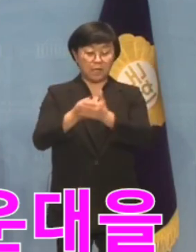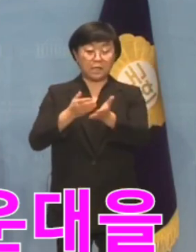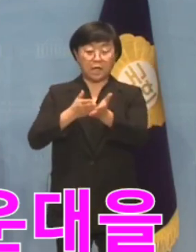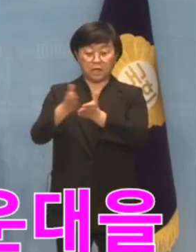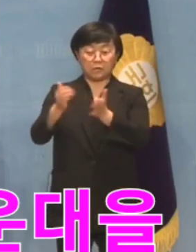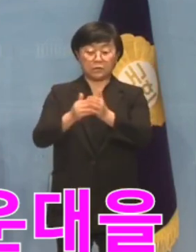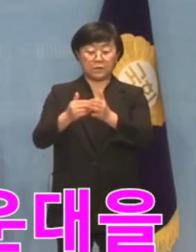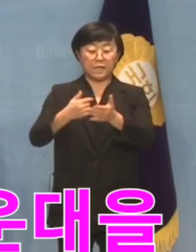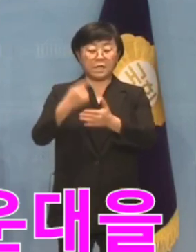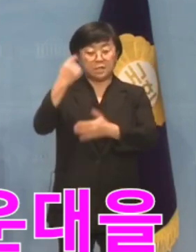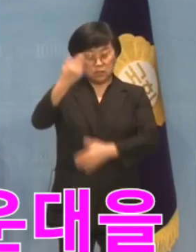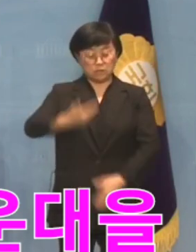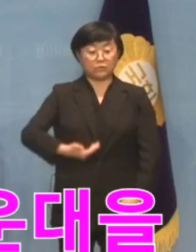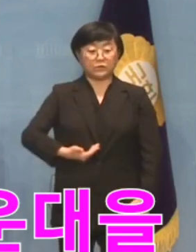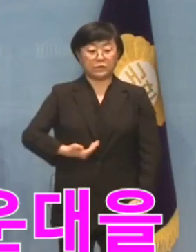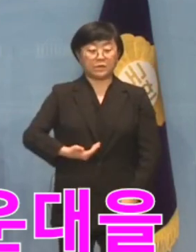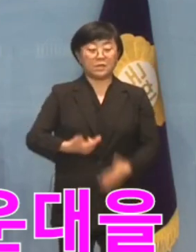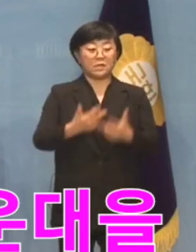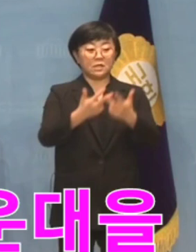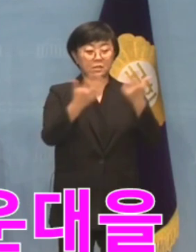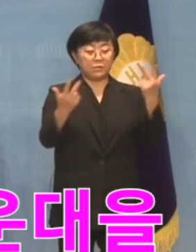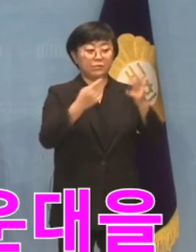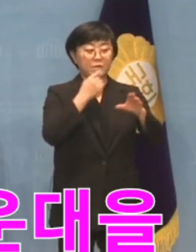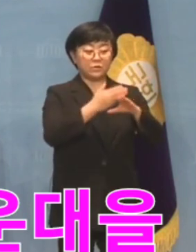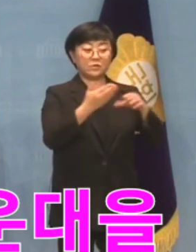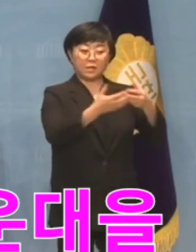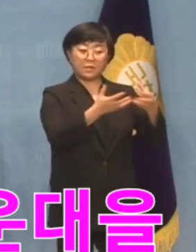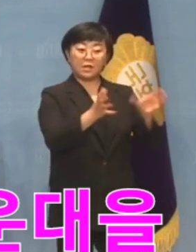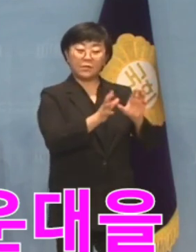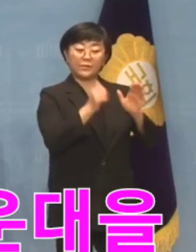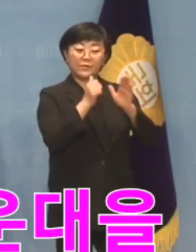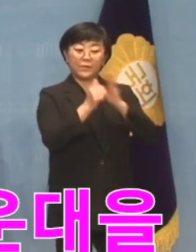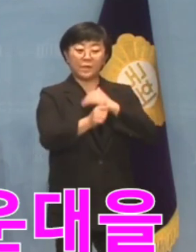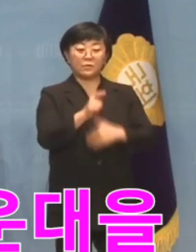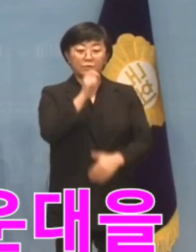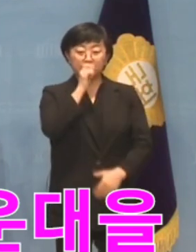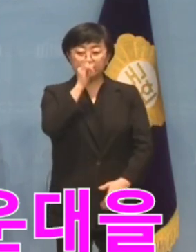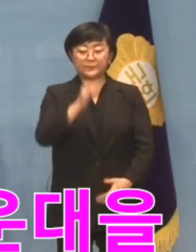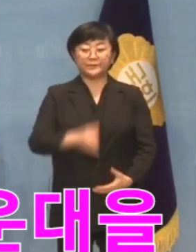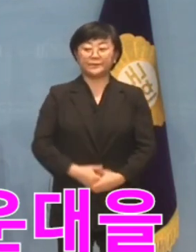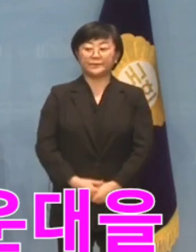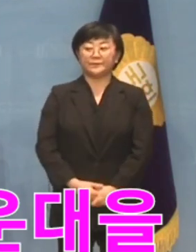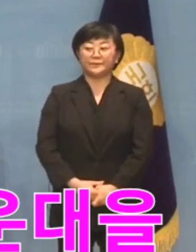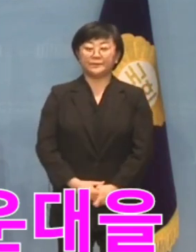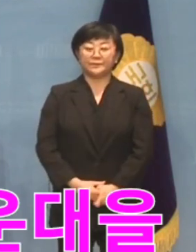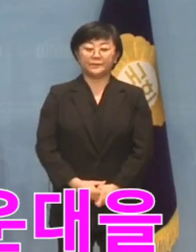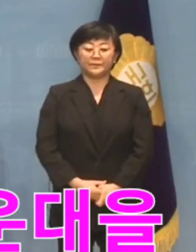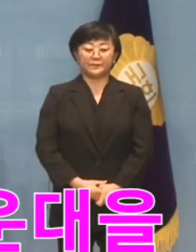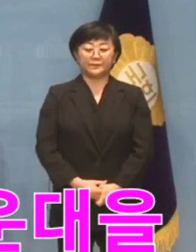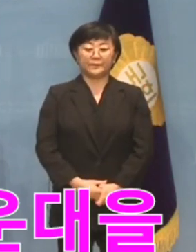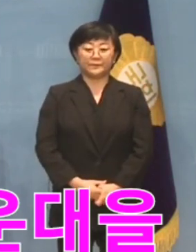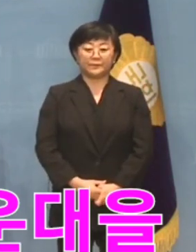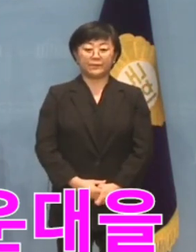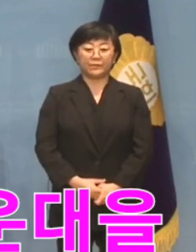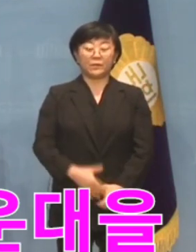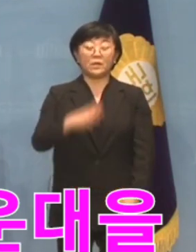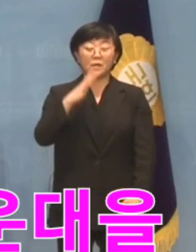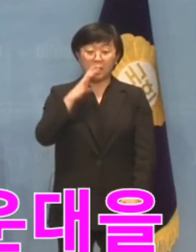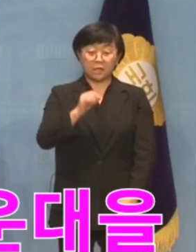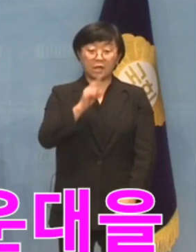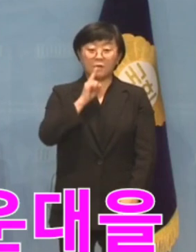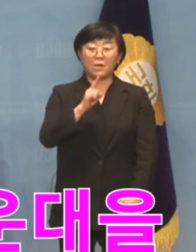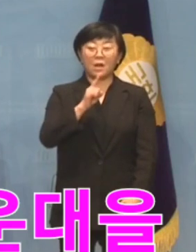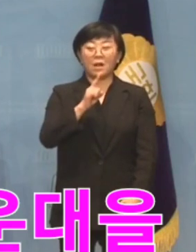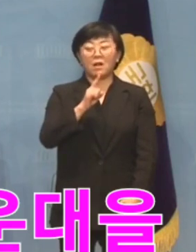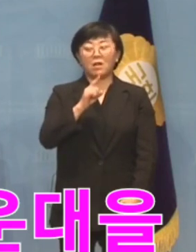묻는 기자의 질문에 이재명 민주당 대표는 침묵했습니다. 당연히 할